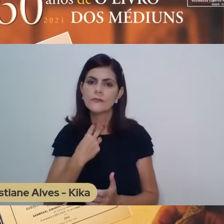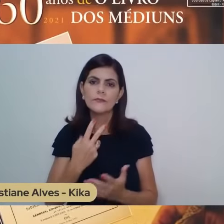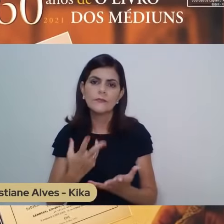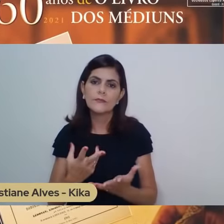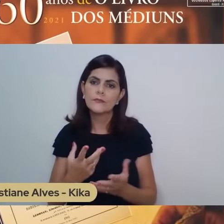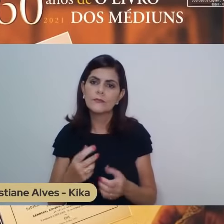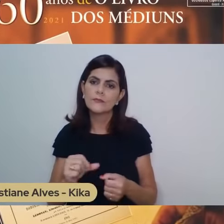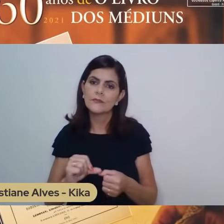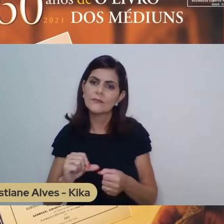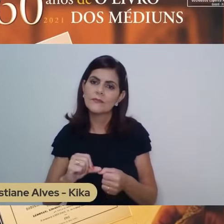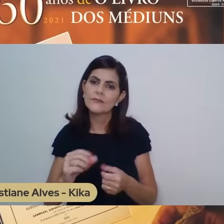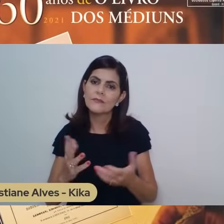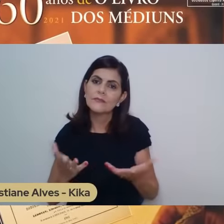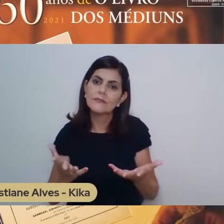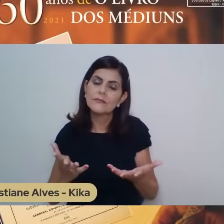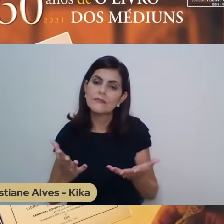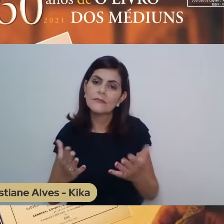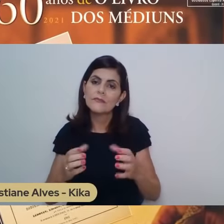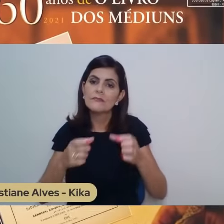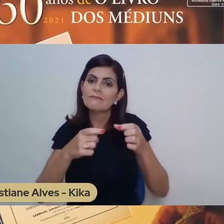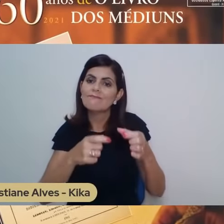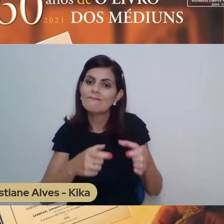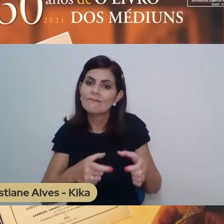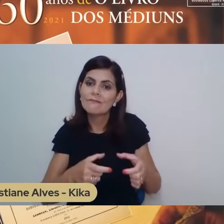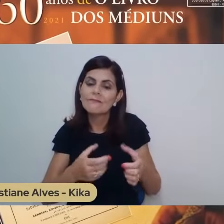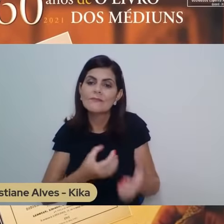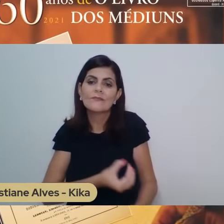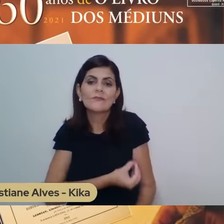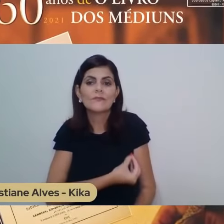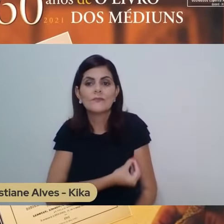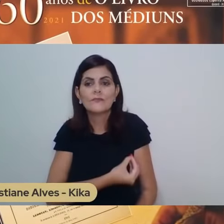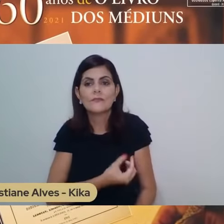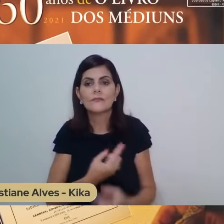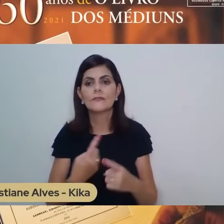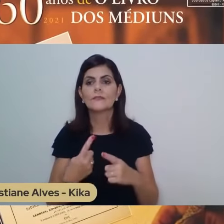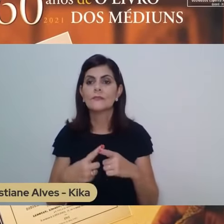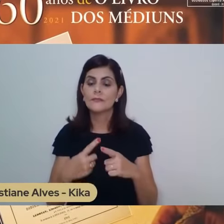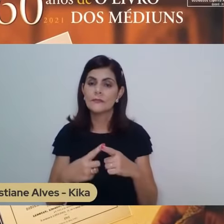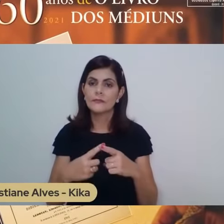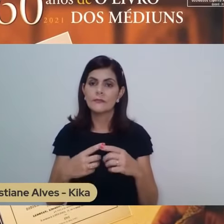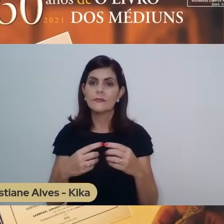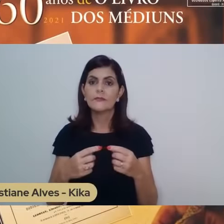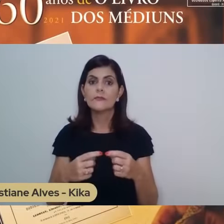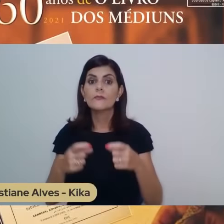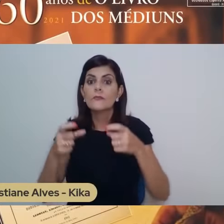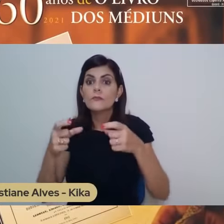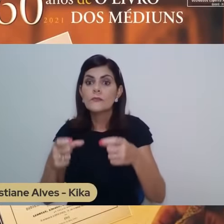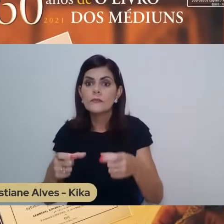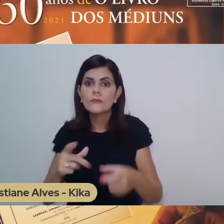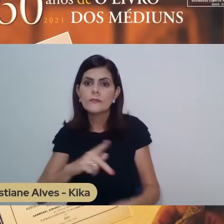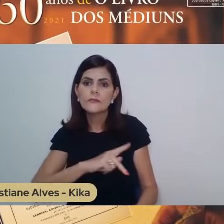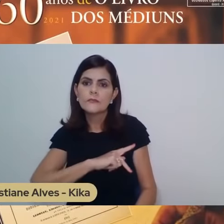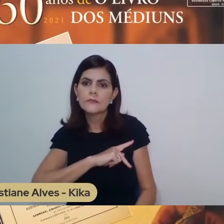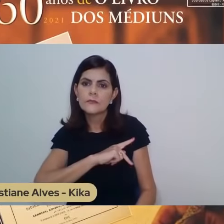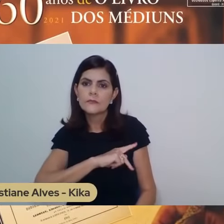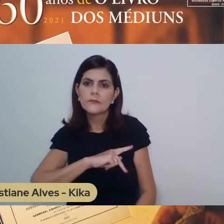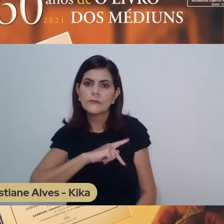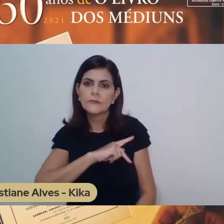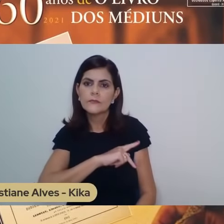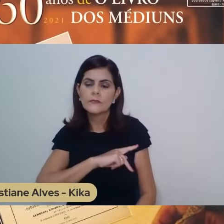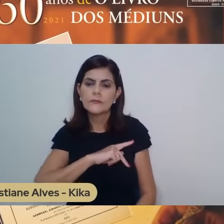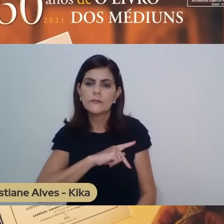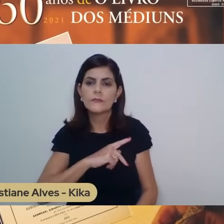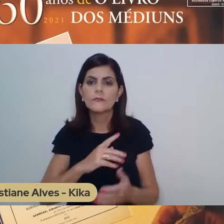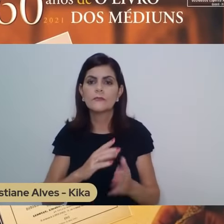equívocos. Porque a própria jornada transformadora de Paulo depois será uma